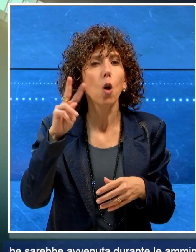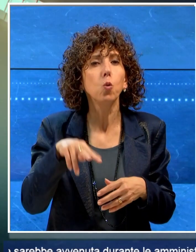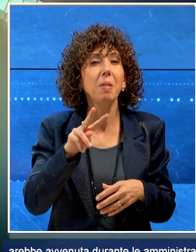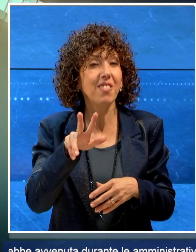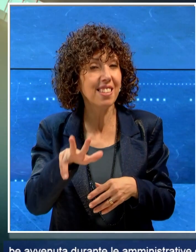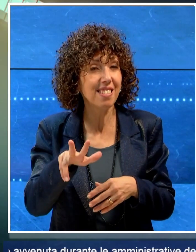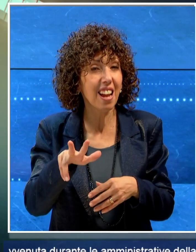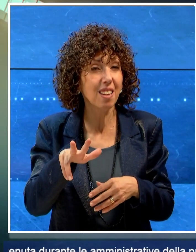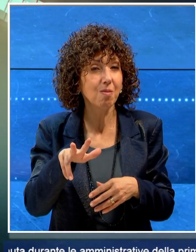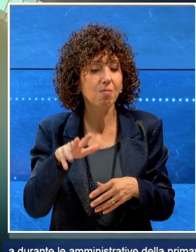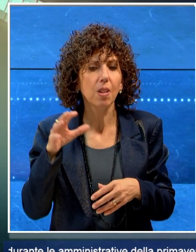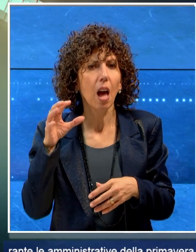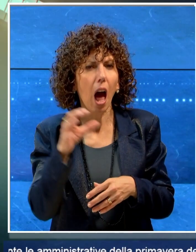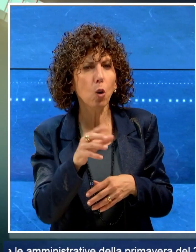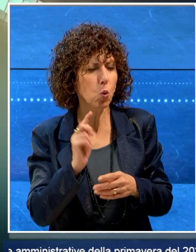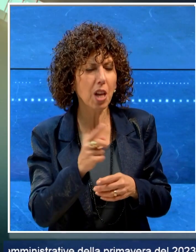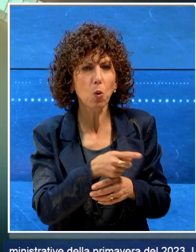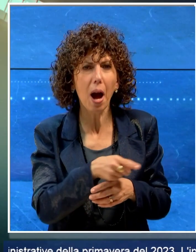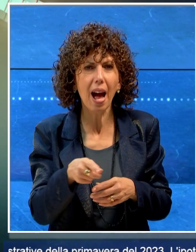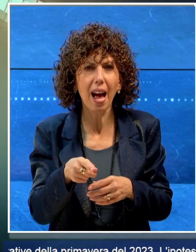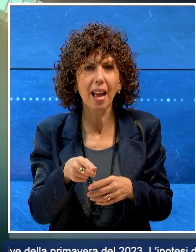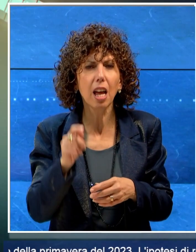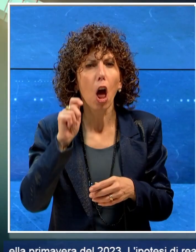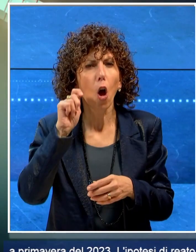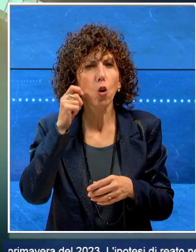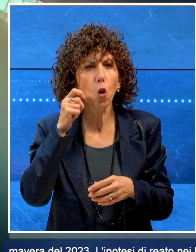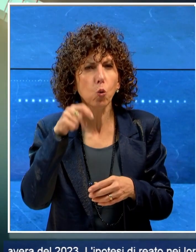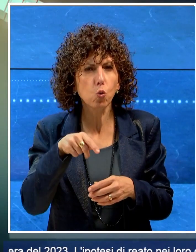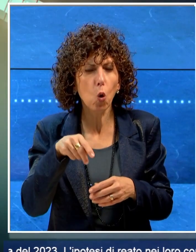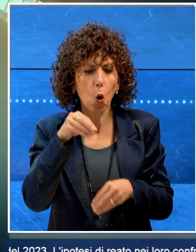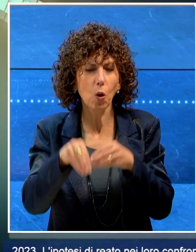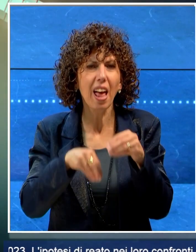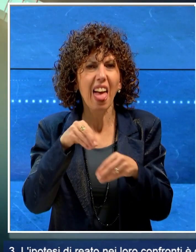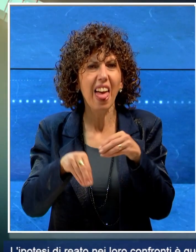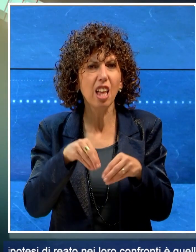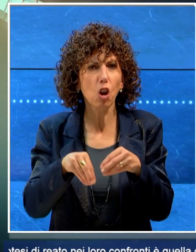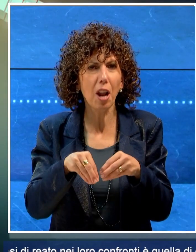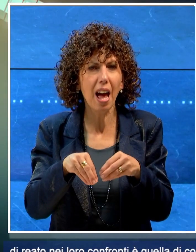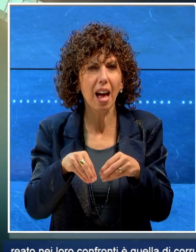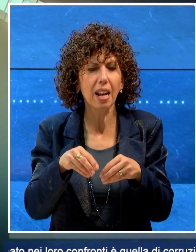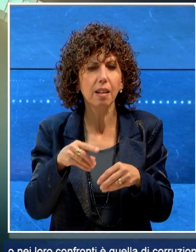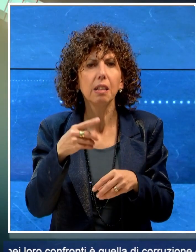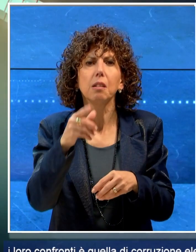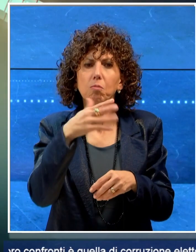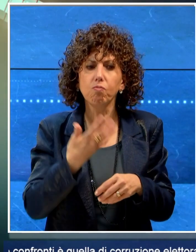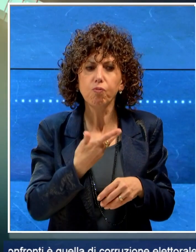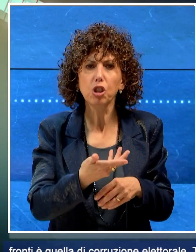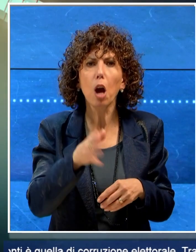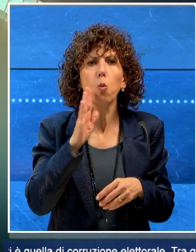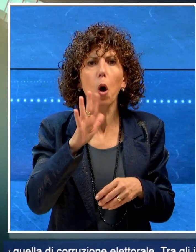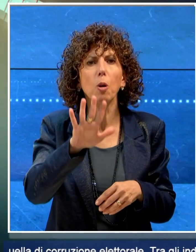L'ipotesi di reato nei loro confronti è quella di corruzione elettorale. Tra gli indagati c'è il 53enne